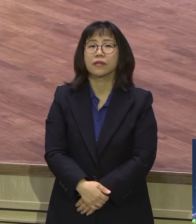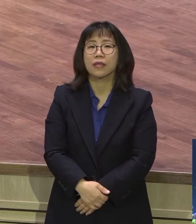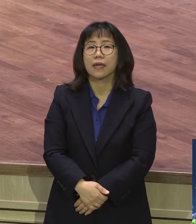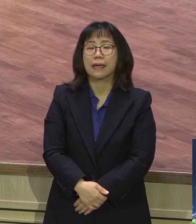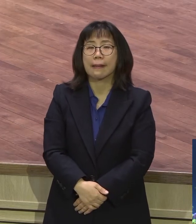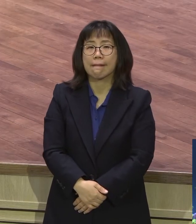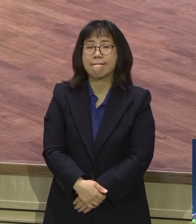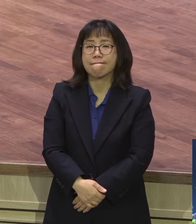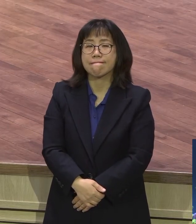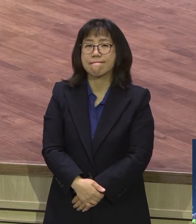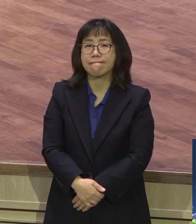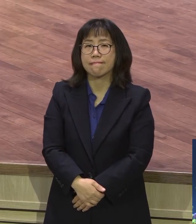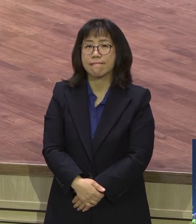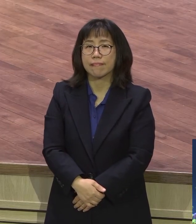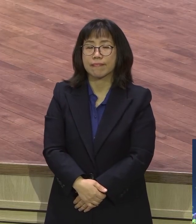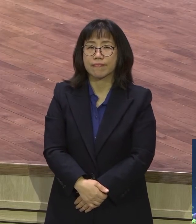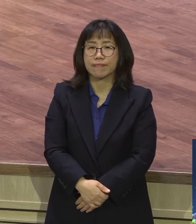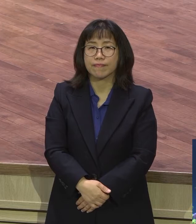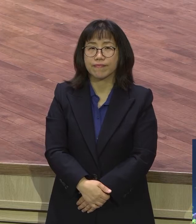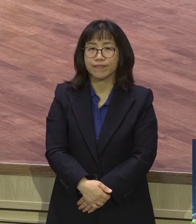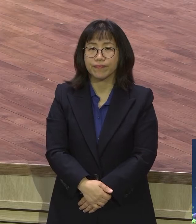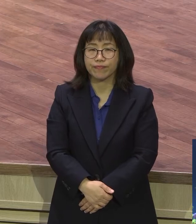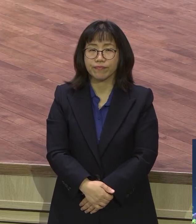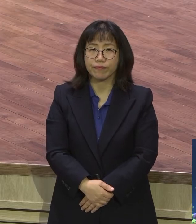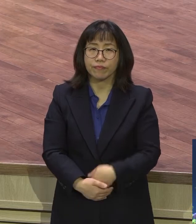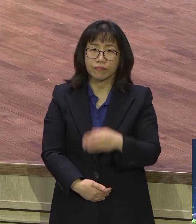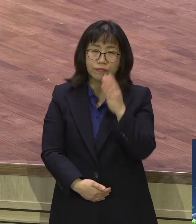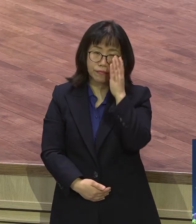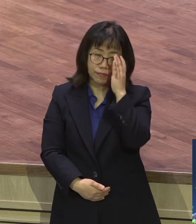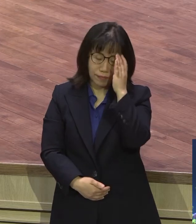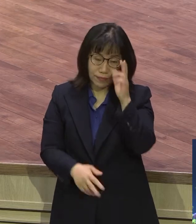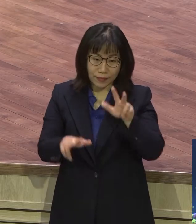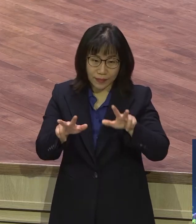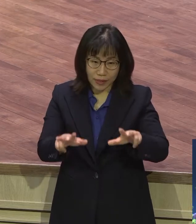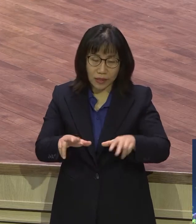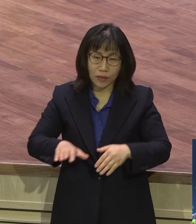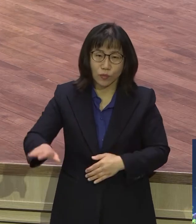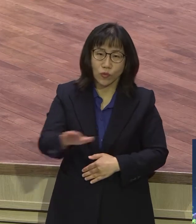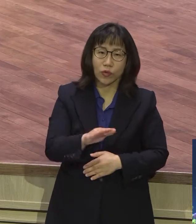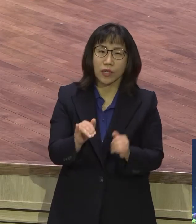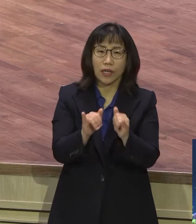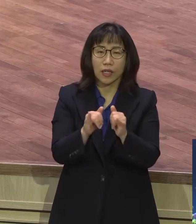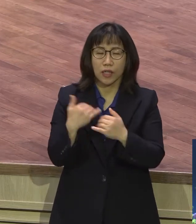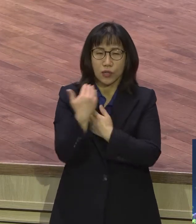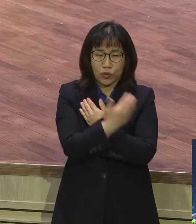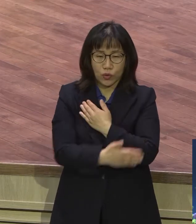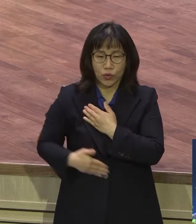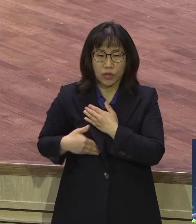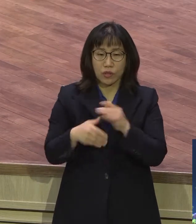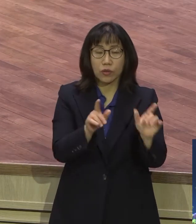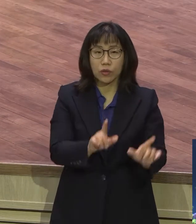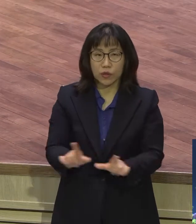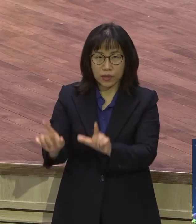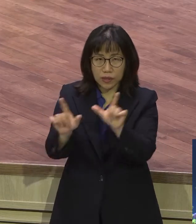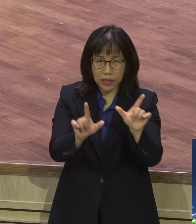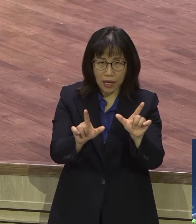우리가 지금 육체를 입고 살고 있지만 우리는 누구예요? 우리는